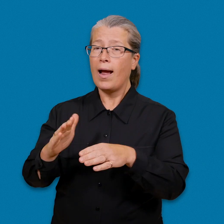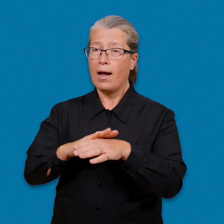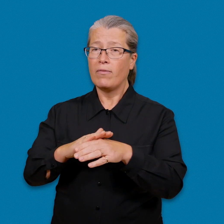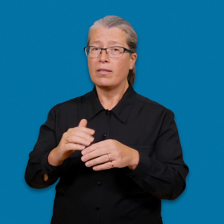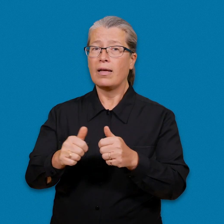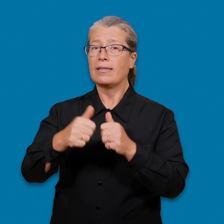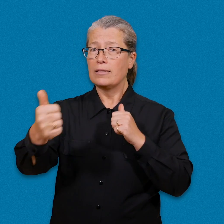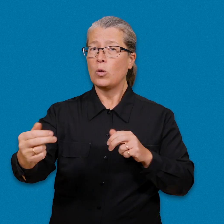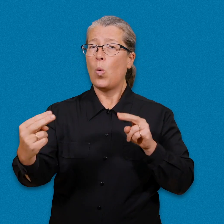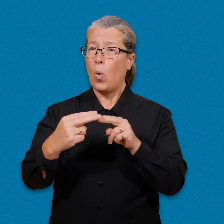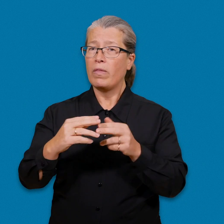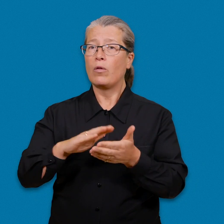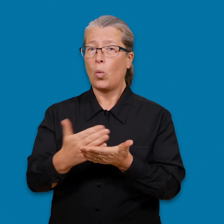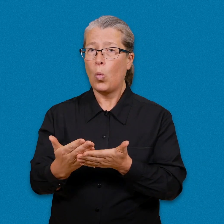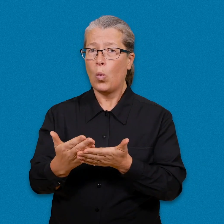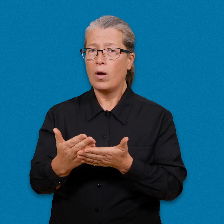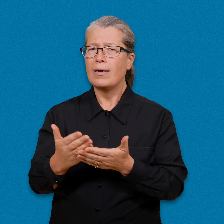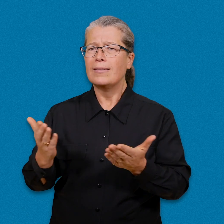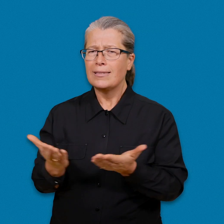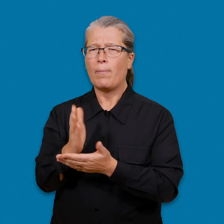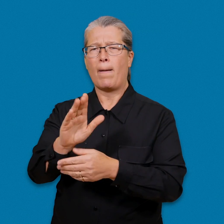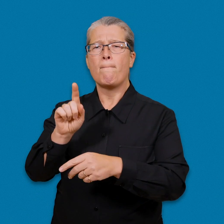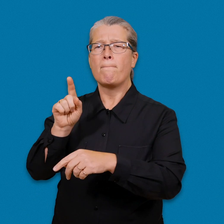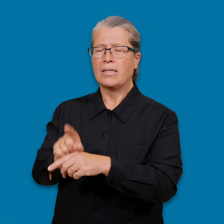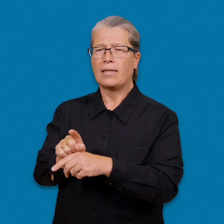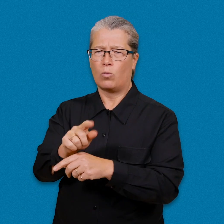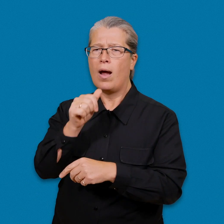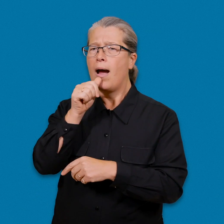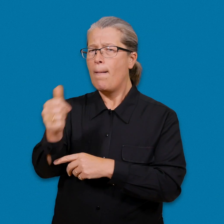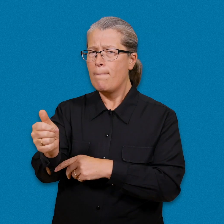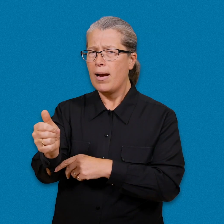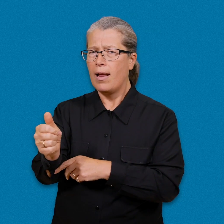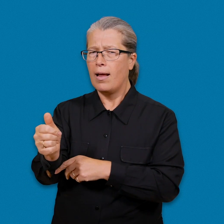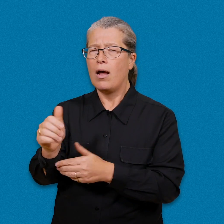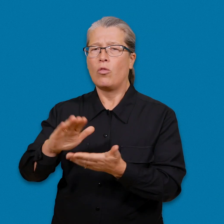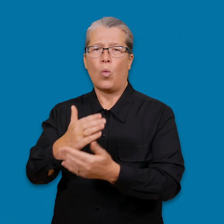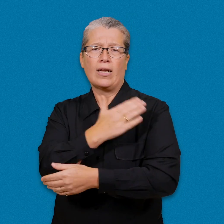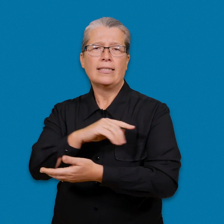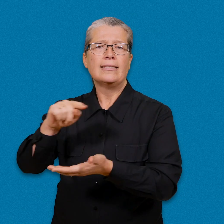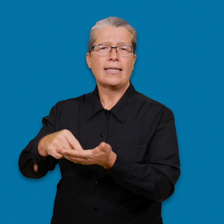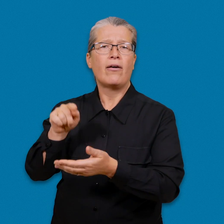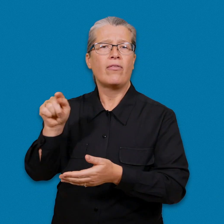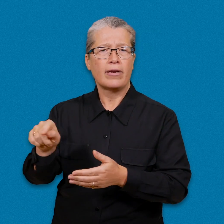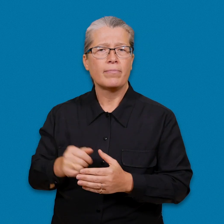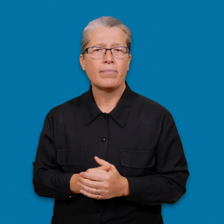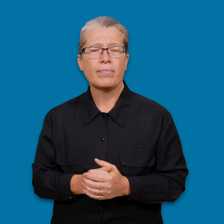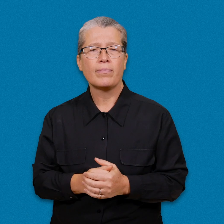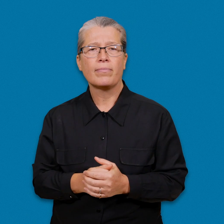distanstolkning ska du meddela detta till centret för tolktjänst för personer med funktionsnedsättning när du beställer